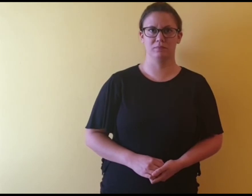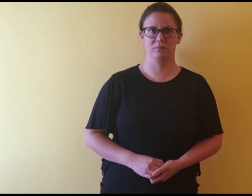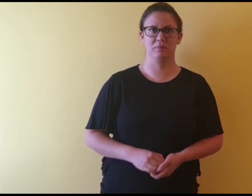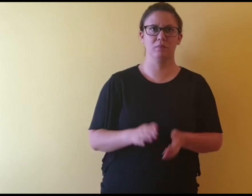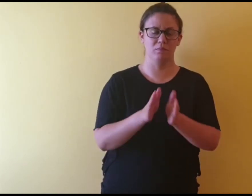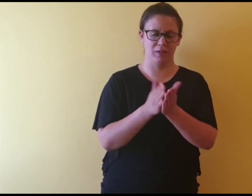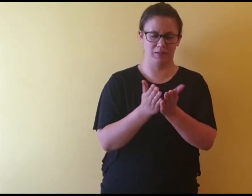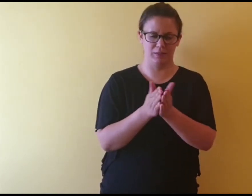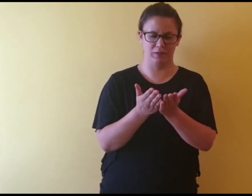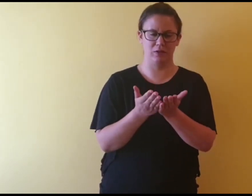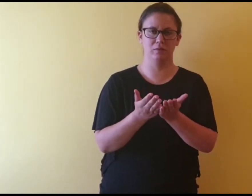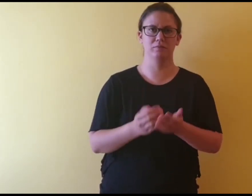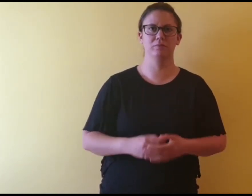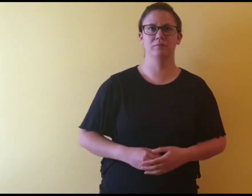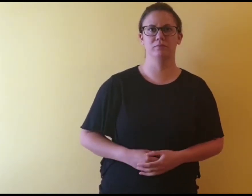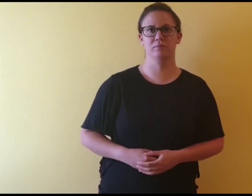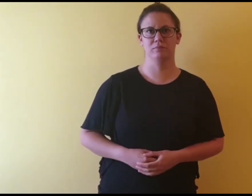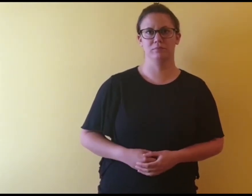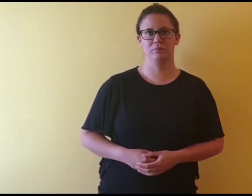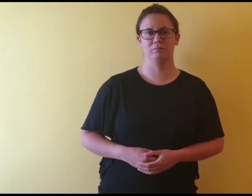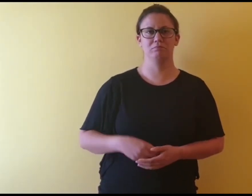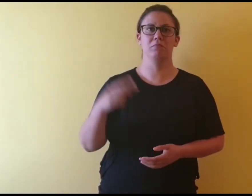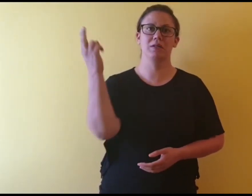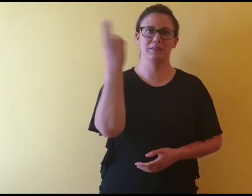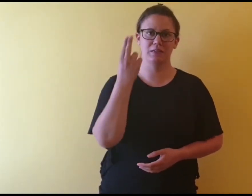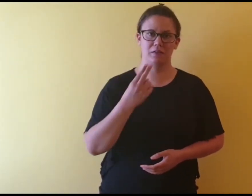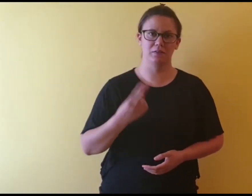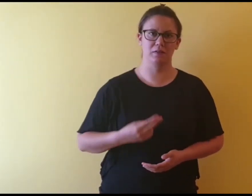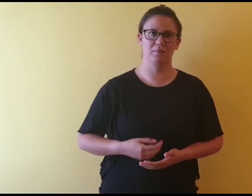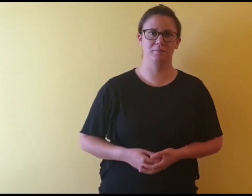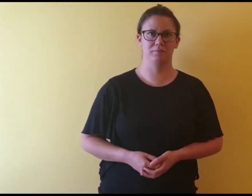Knjiga. Crtati.